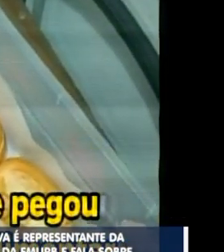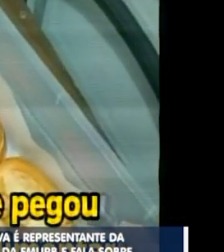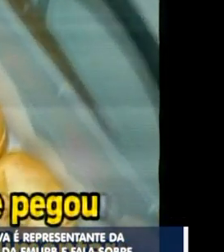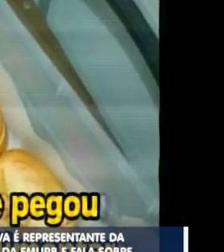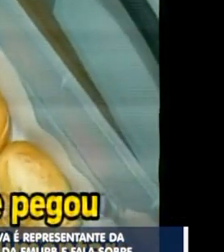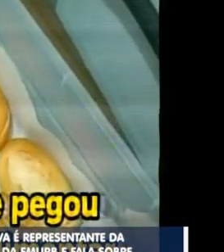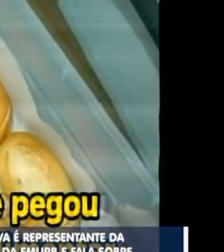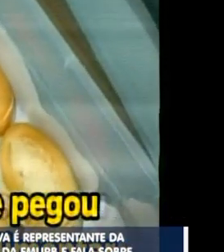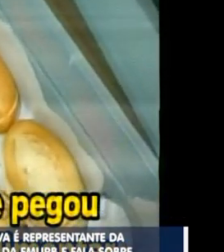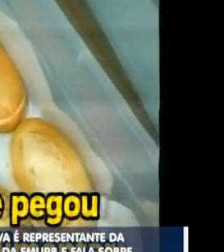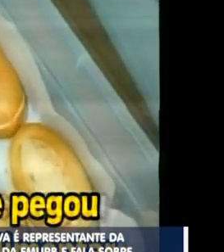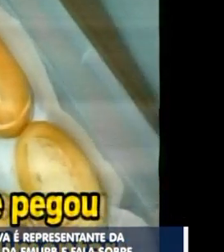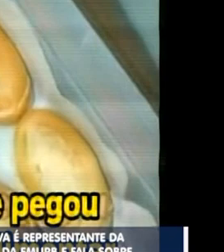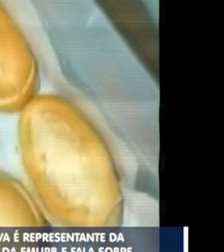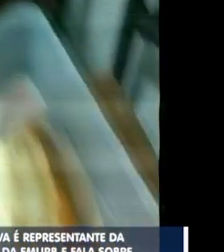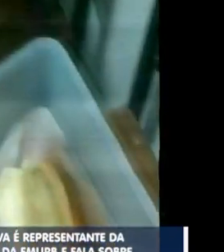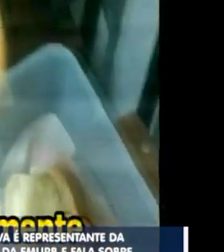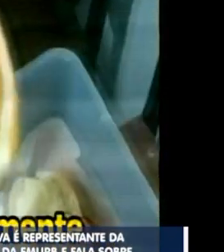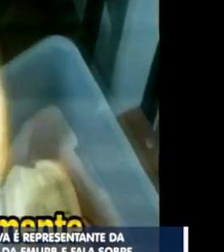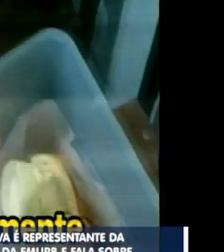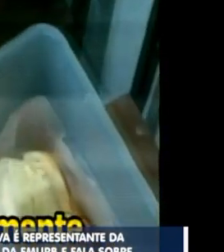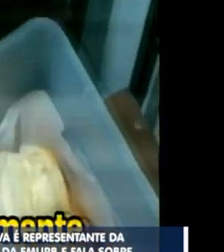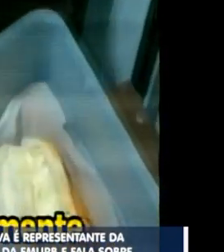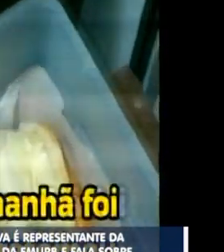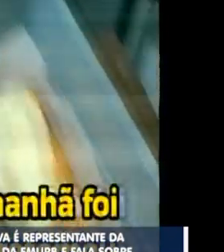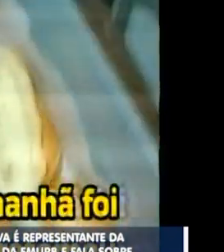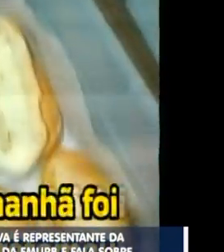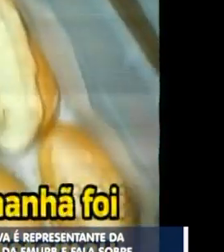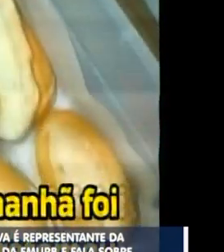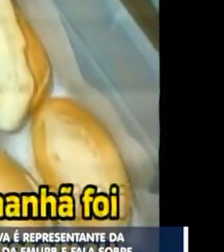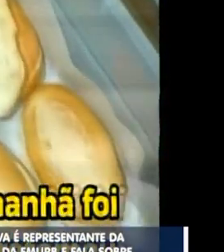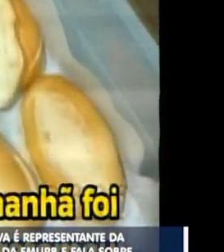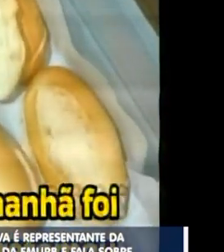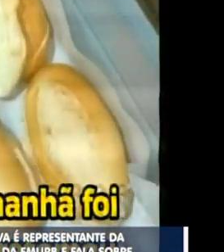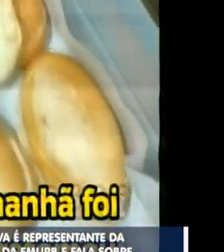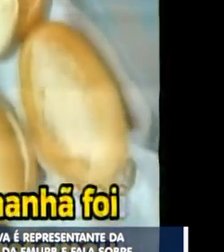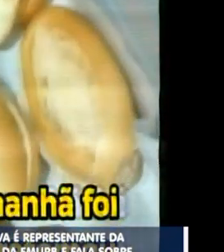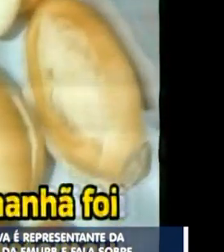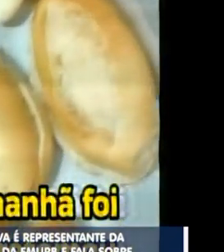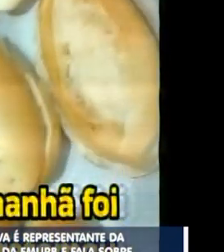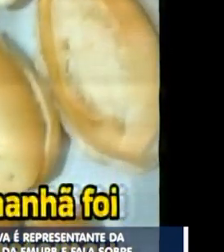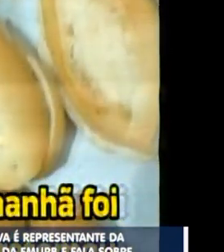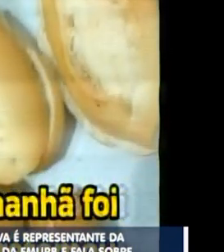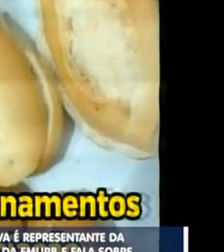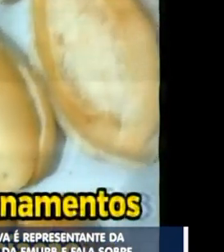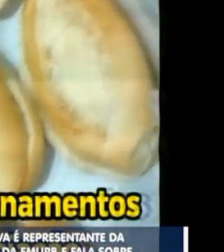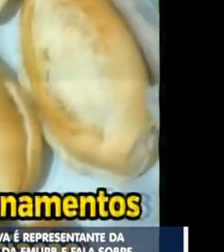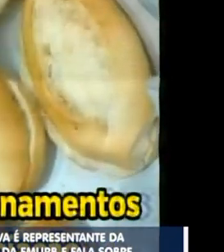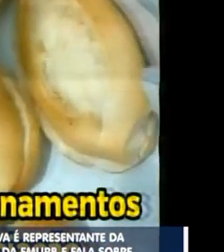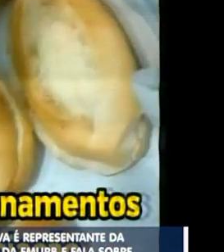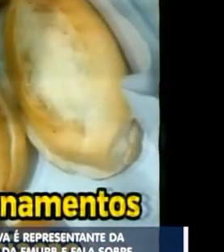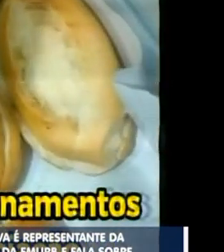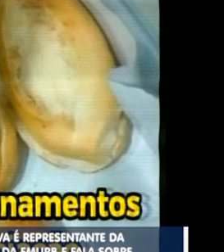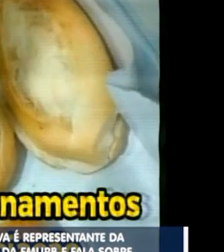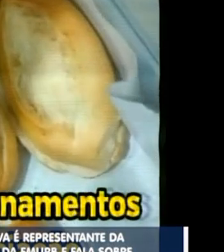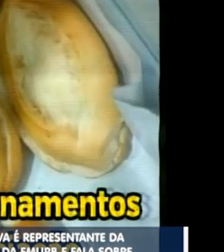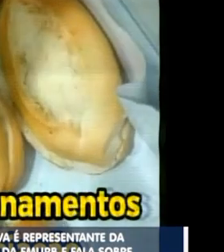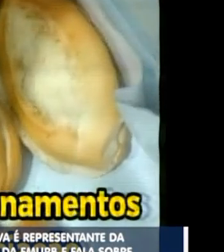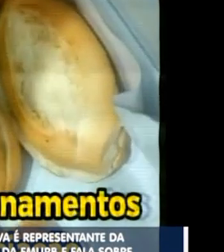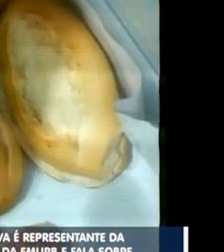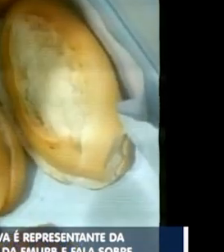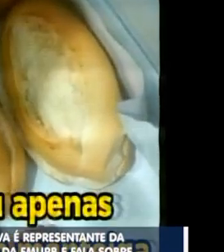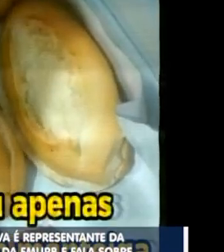pão e pegou a infecção alimentar. Recentemente, o café da manhã foi retirado e retomou após questionamentos da